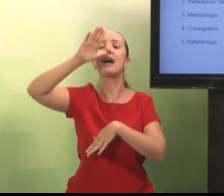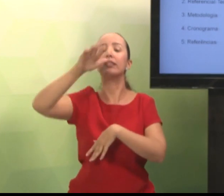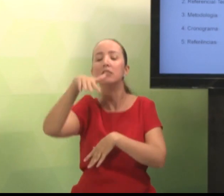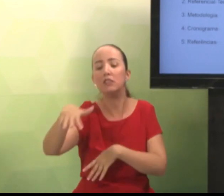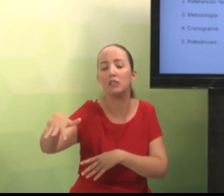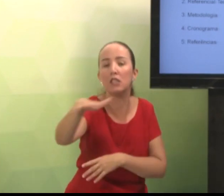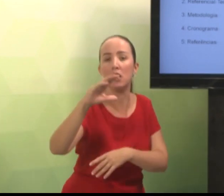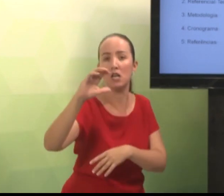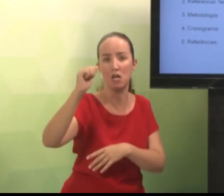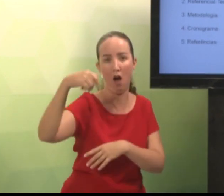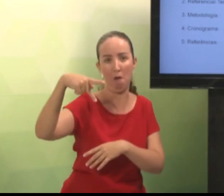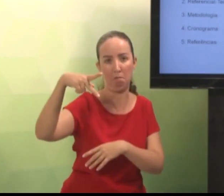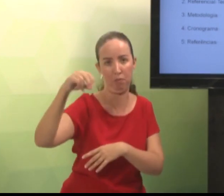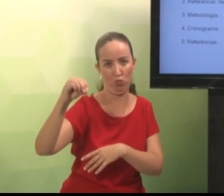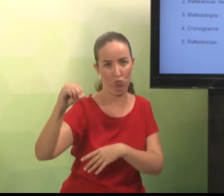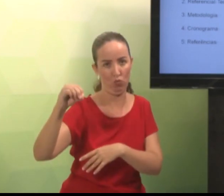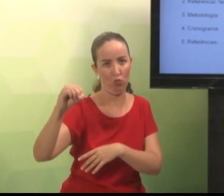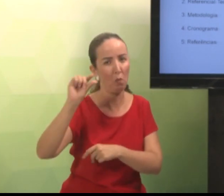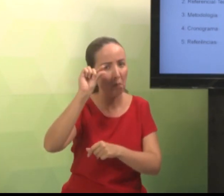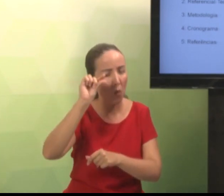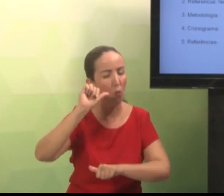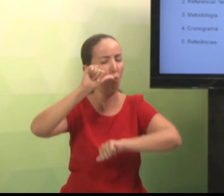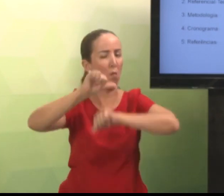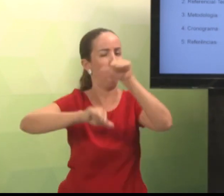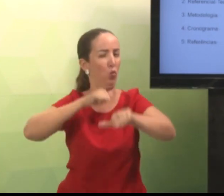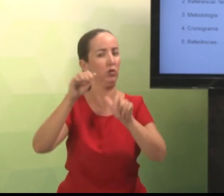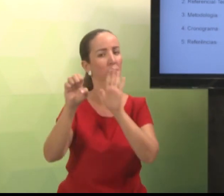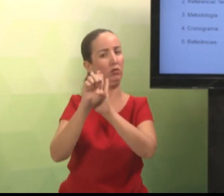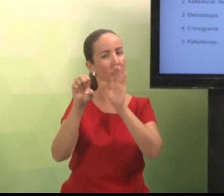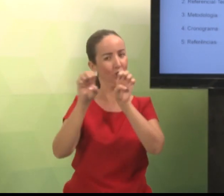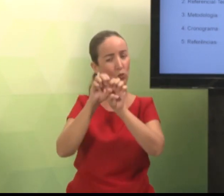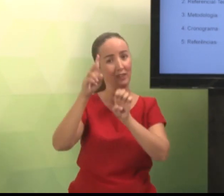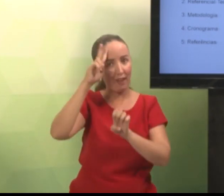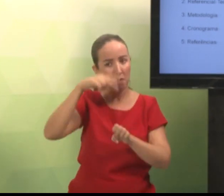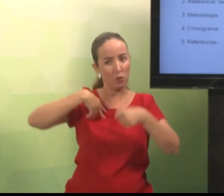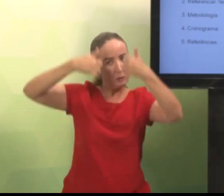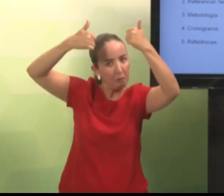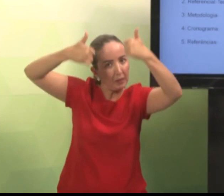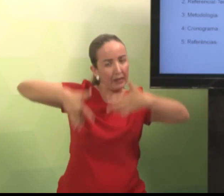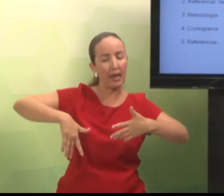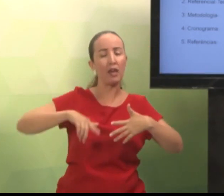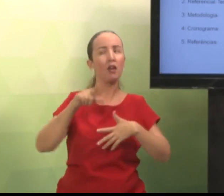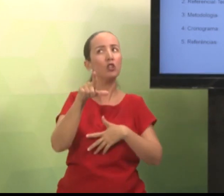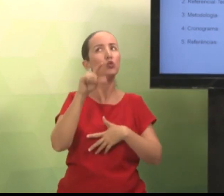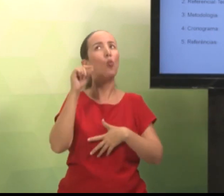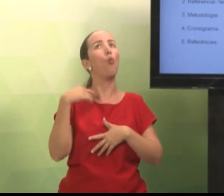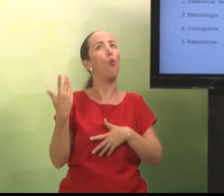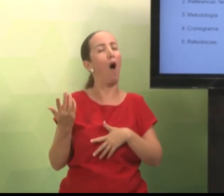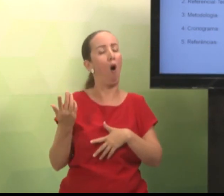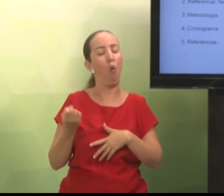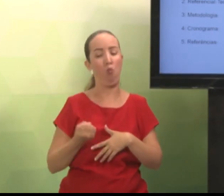o seu campo, que é diferente do estágio. Então, você vai explicar isso.